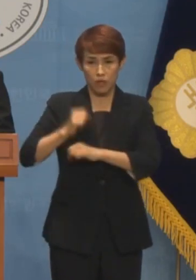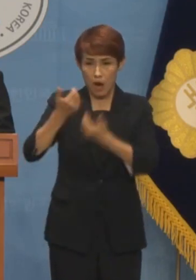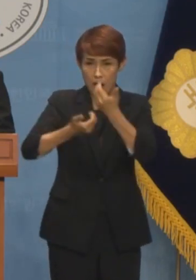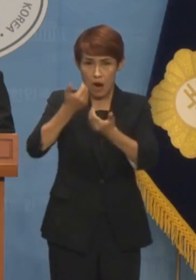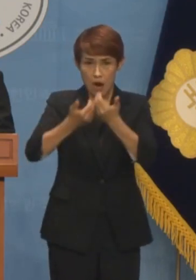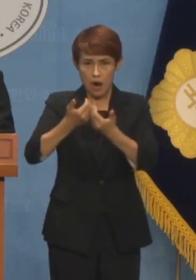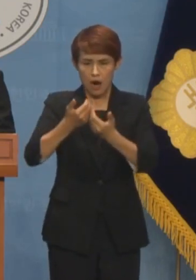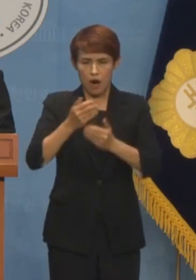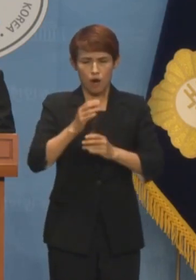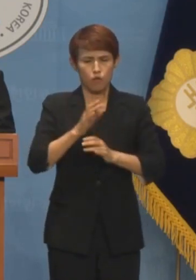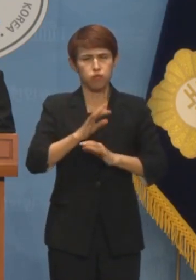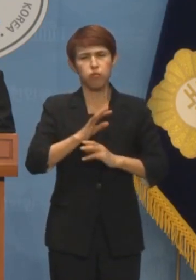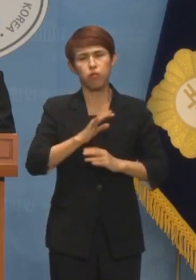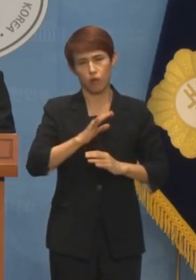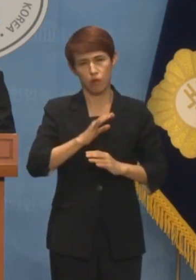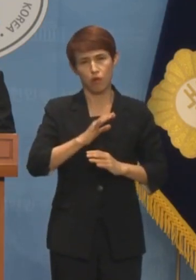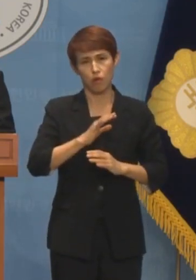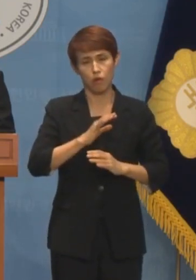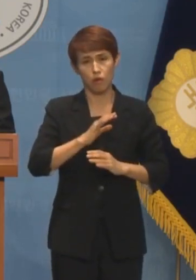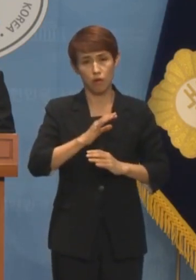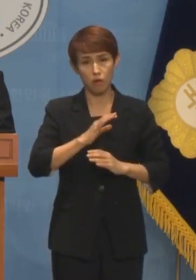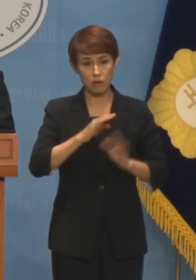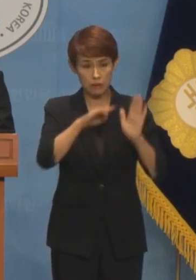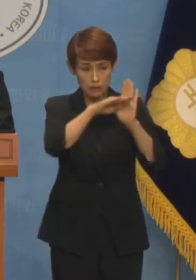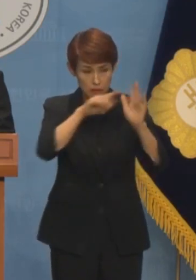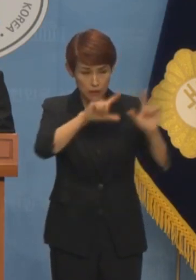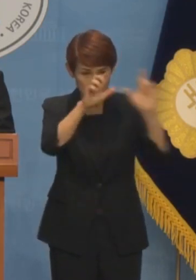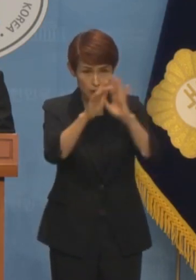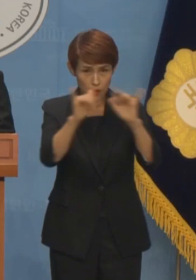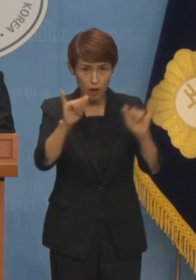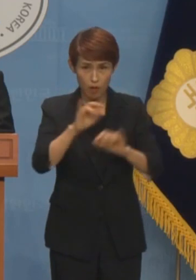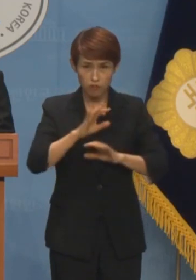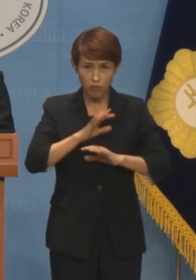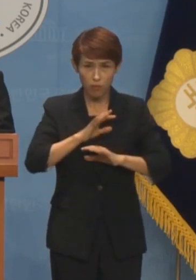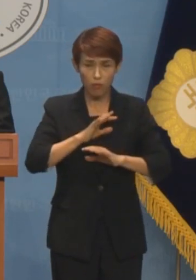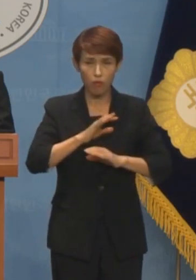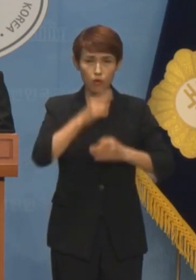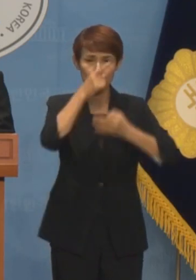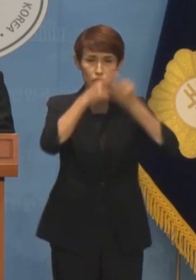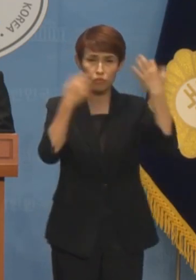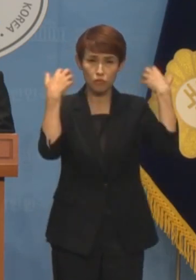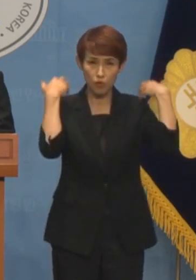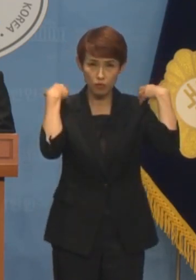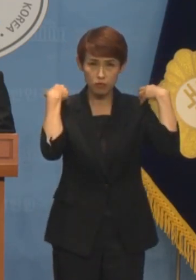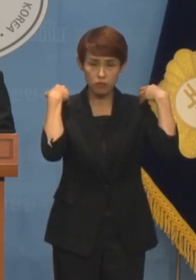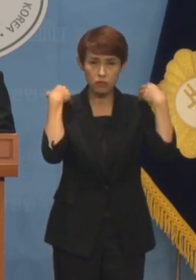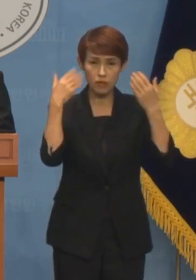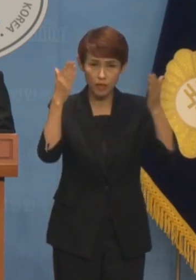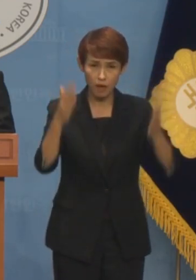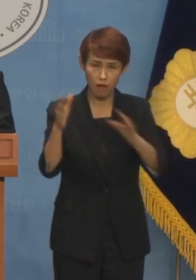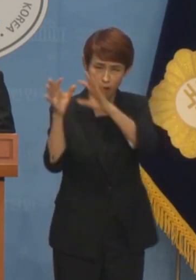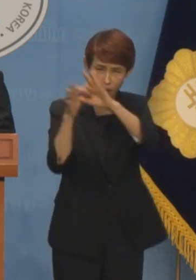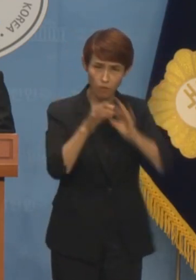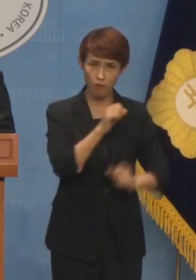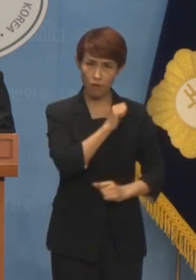이분들의 두려움은 윤석열 정부를 살아가는 내내 감내해야 할 대가입니까?